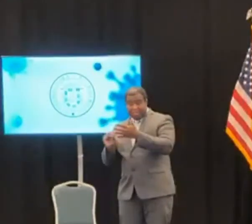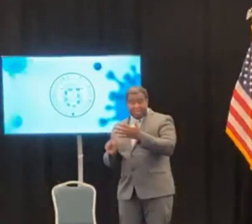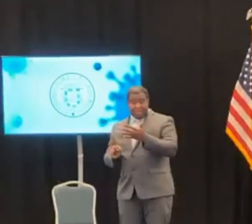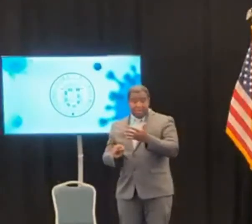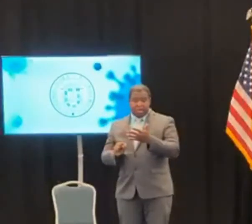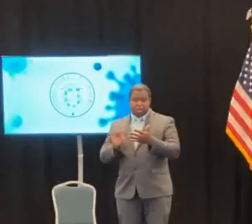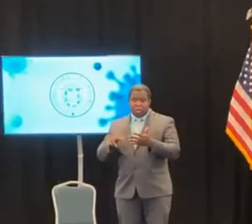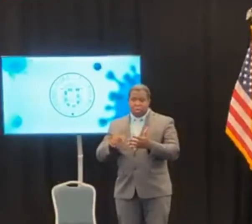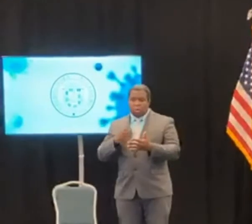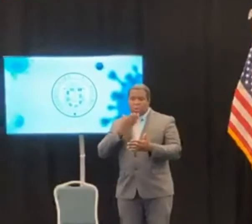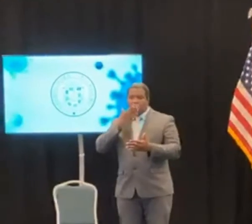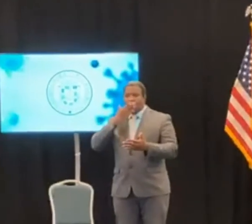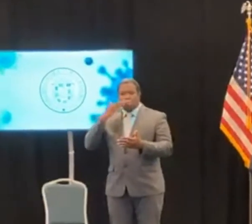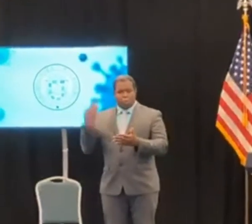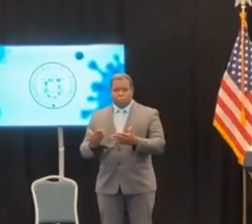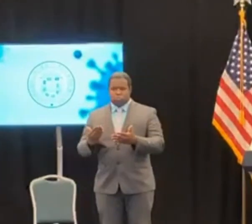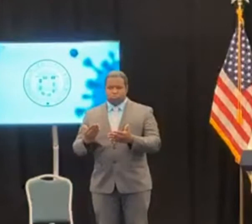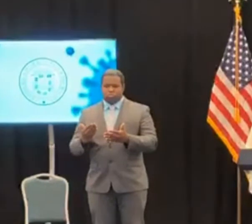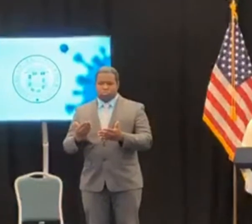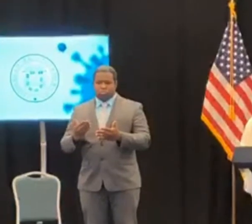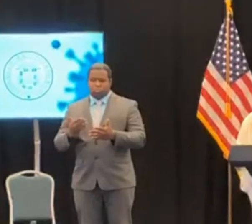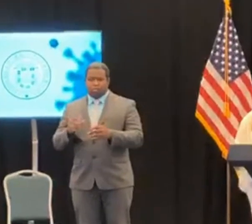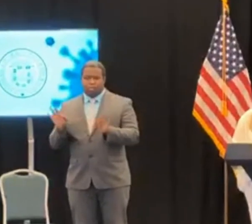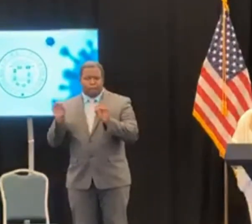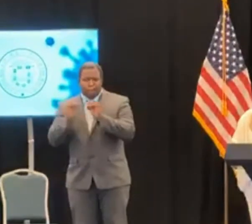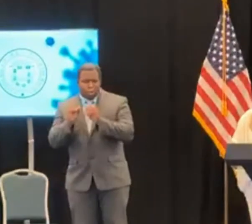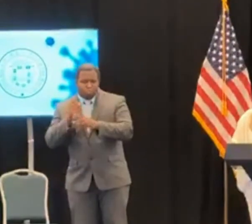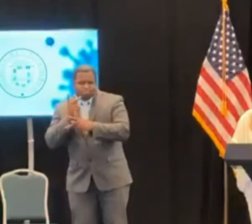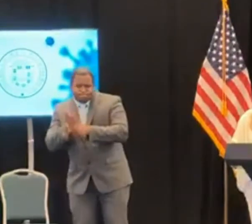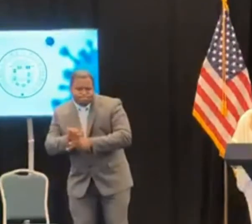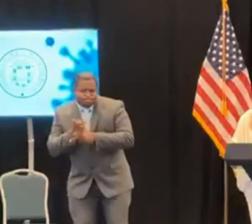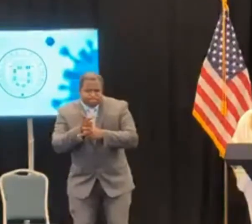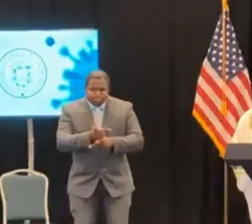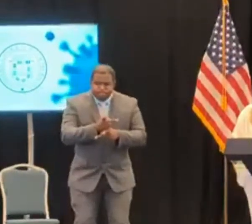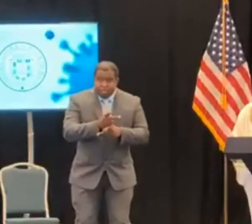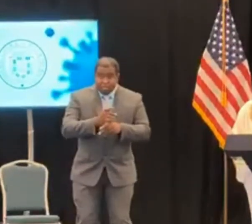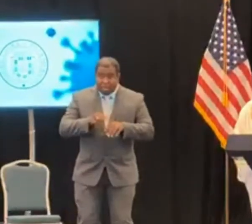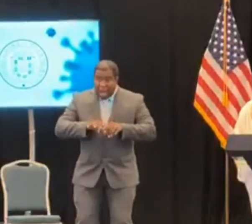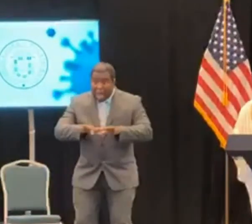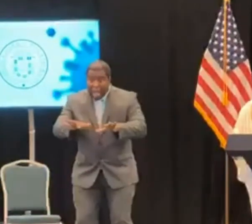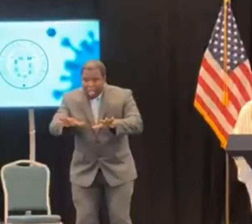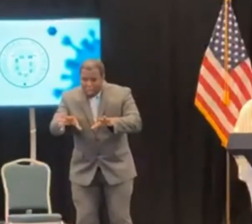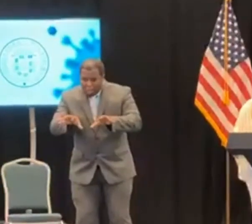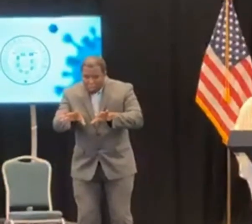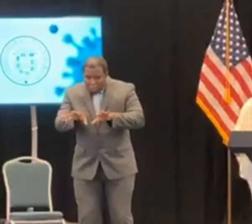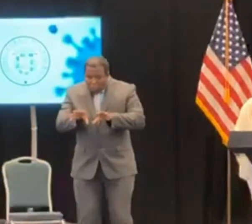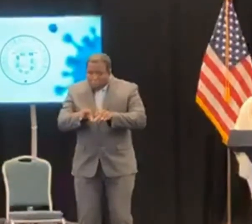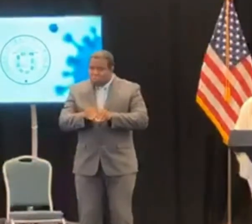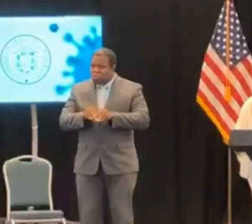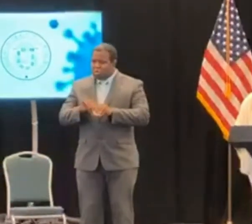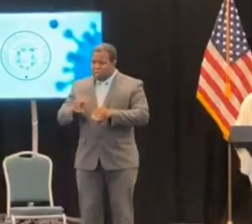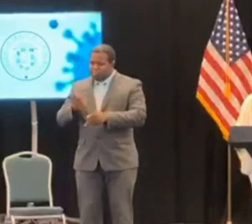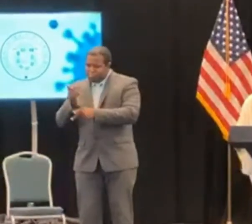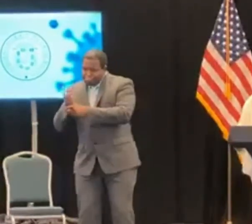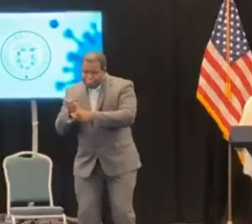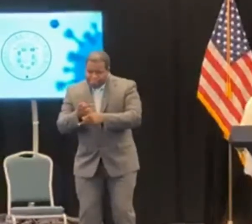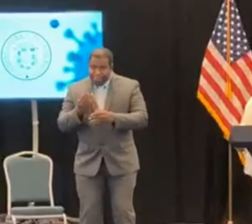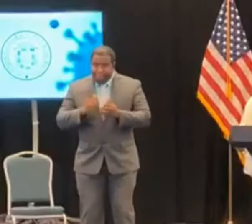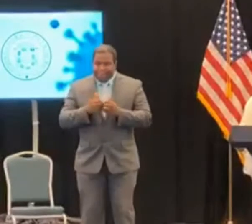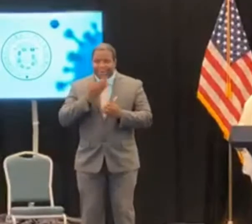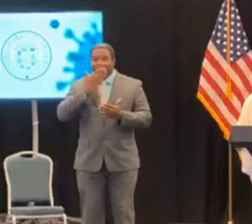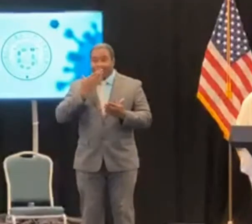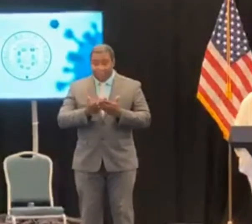misma. Sin embargo, no podemos bajar la guardia. Este enemigo continuará entre